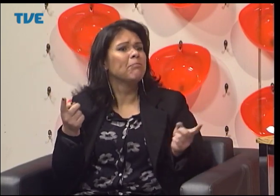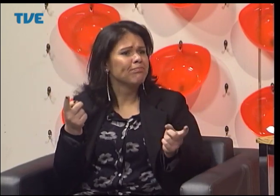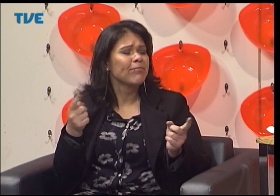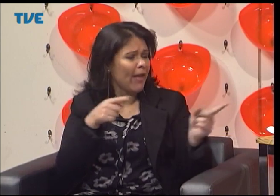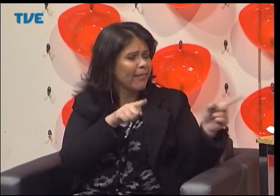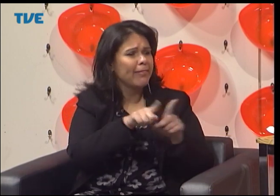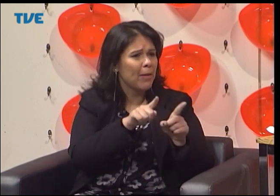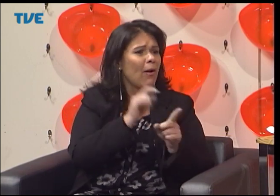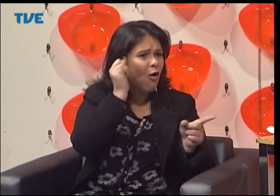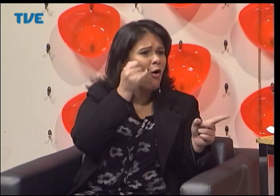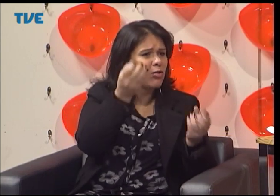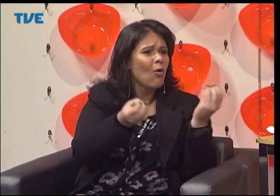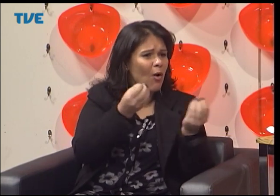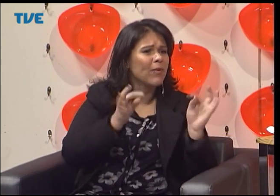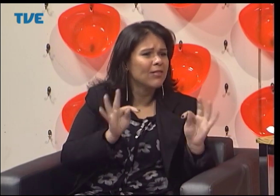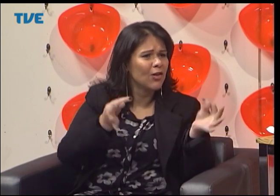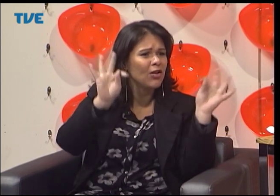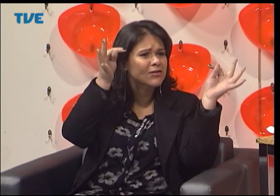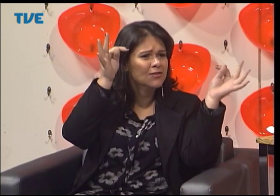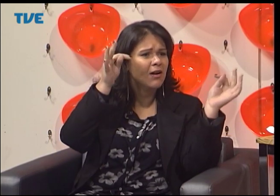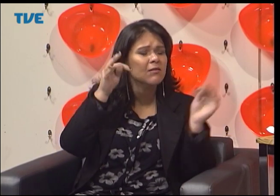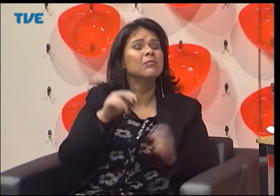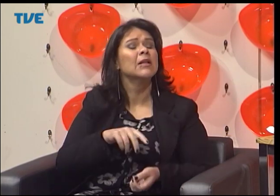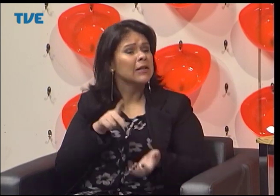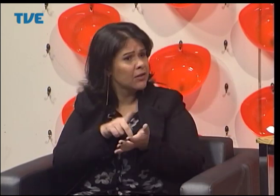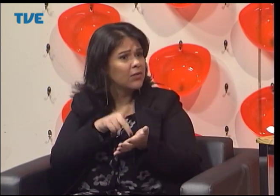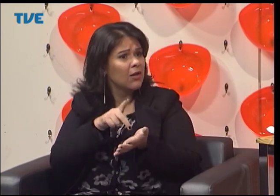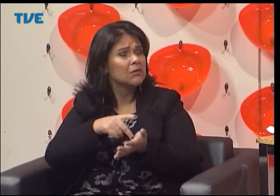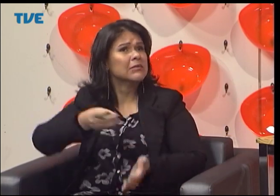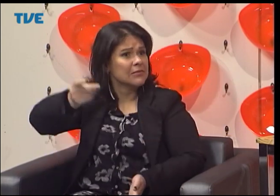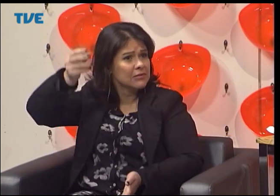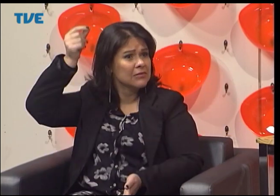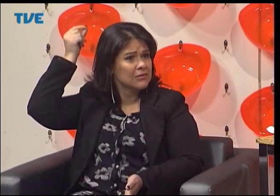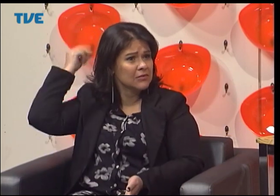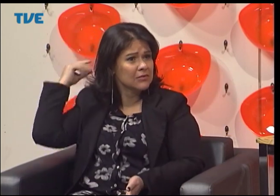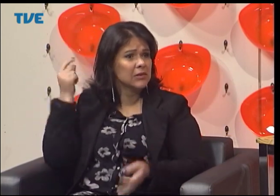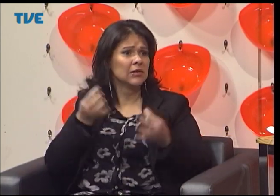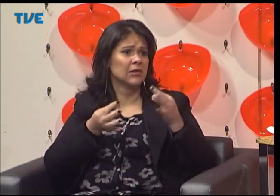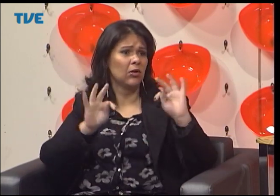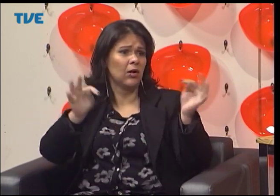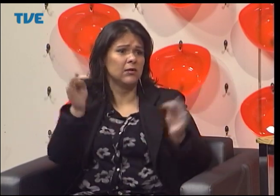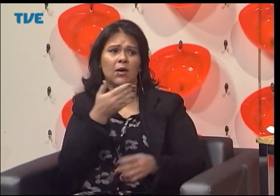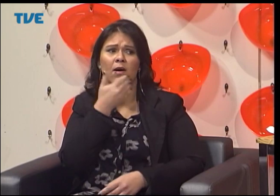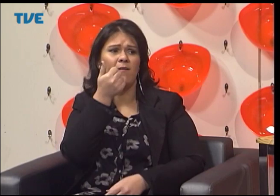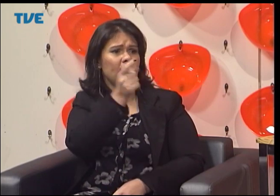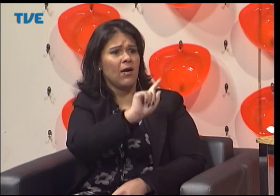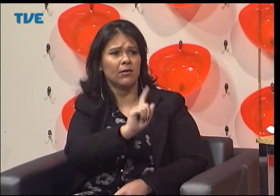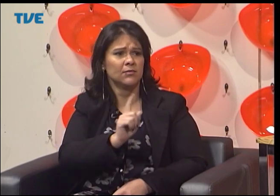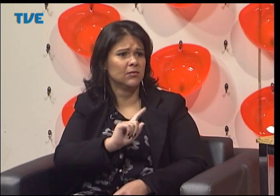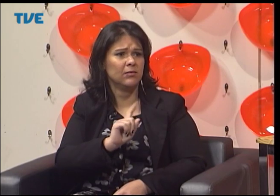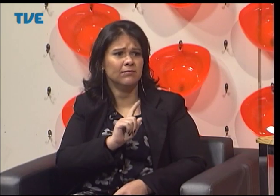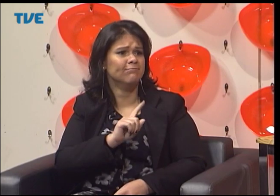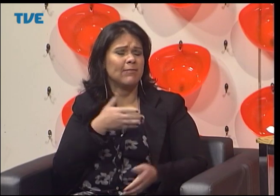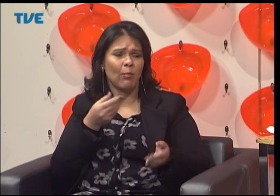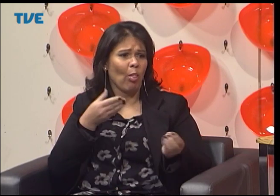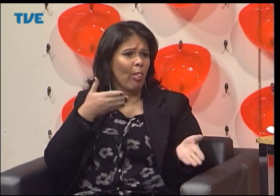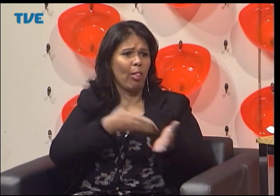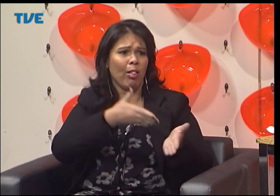o Carlos traz também essas vivências sobre a tecnologia, que no livro também mostra essa parte da tecnologia. Nós